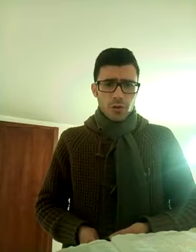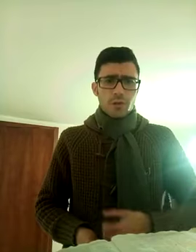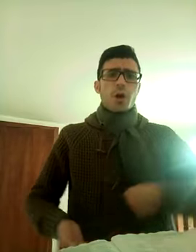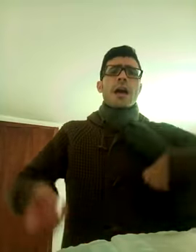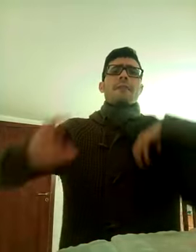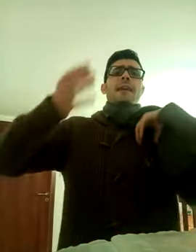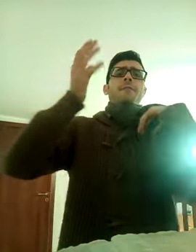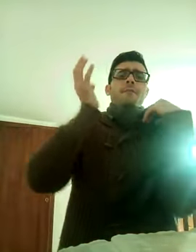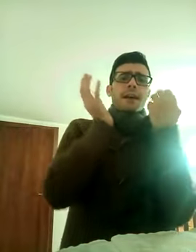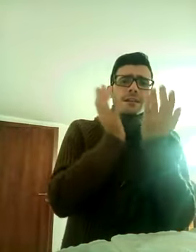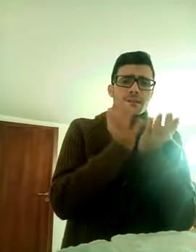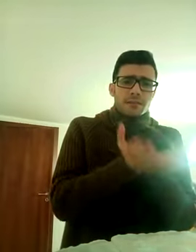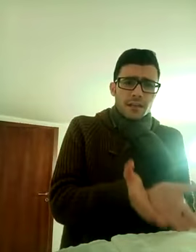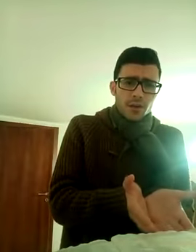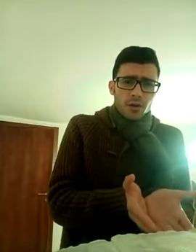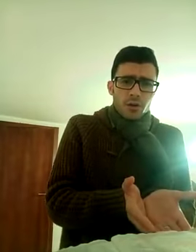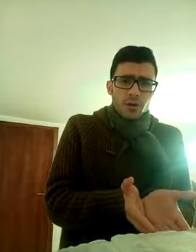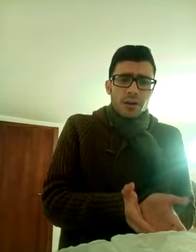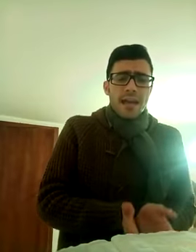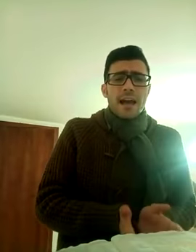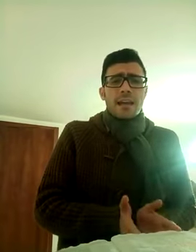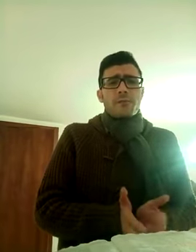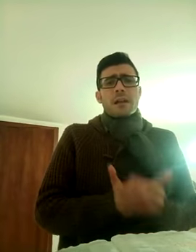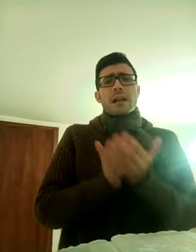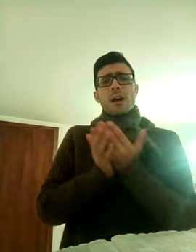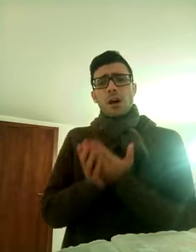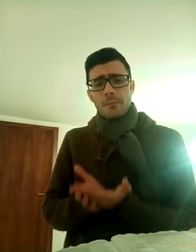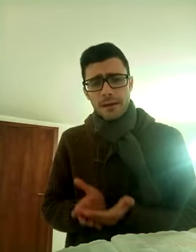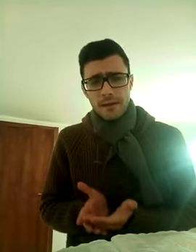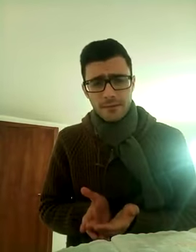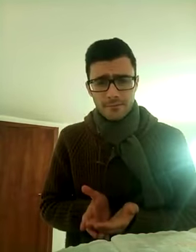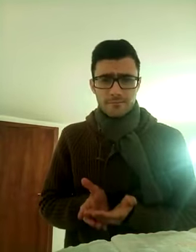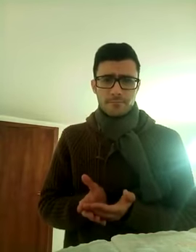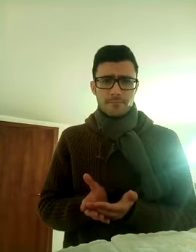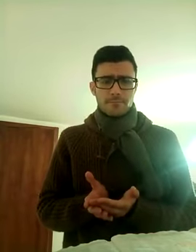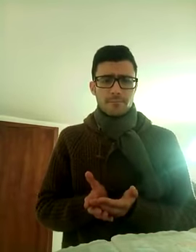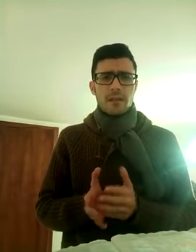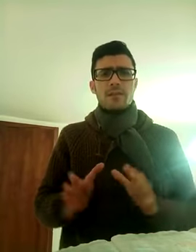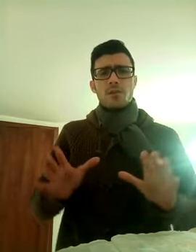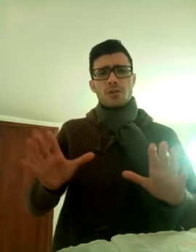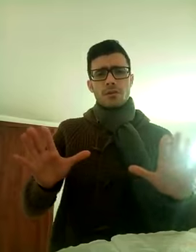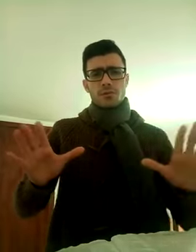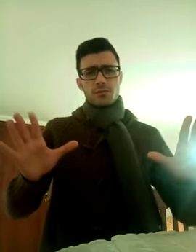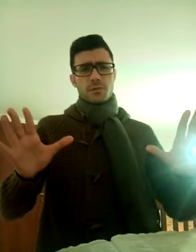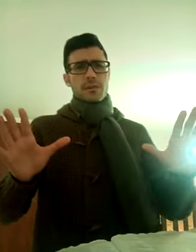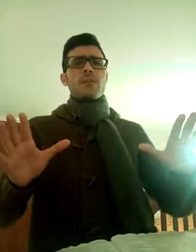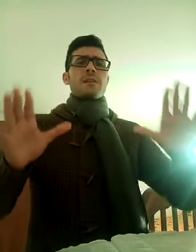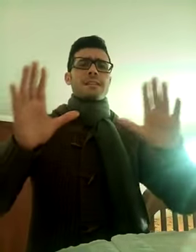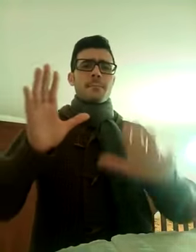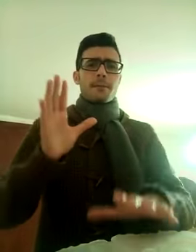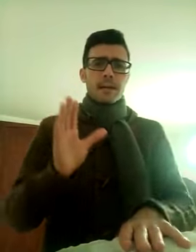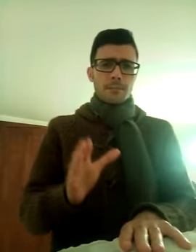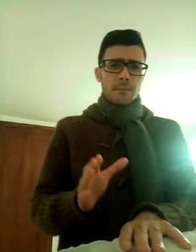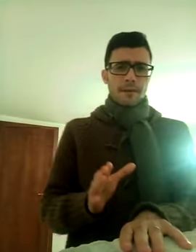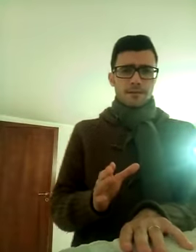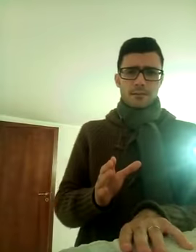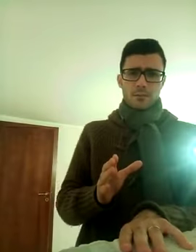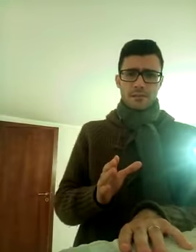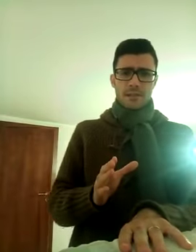gloria a Dio e avere fede in Dio e anche fare le opere, che Dio ci aiuti in questa prima parte di questa